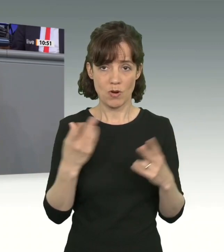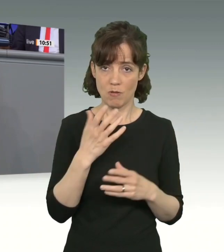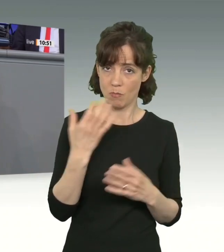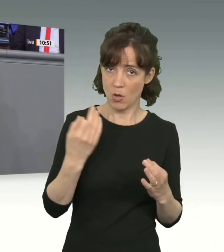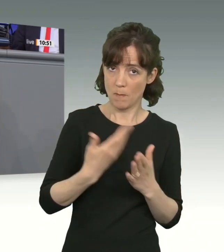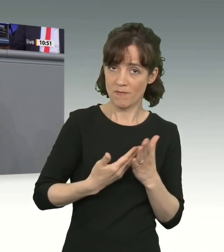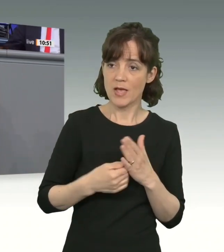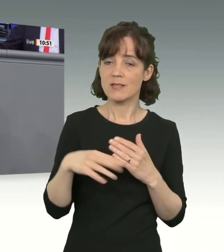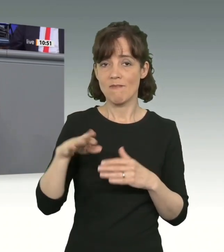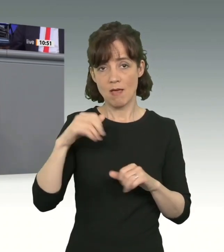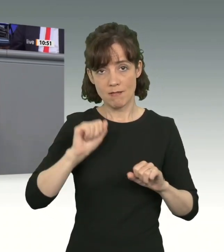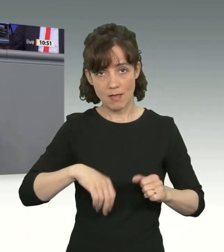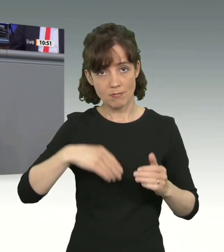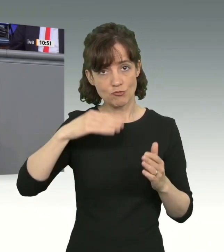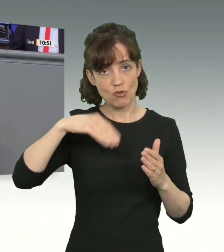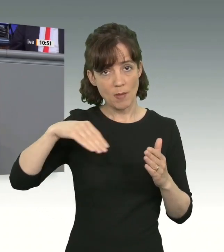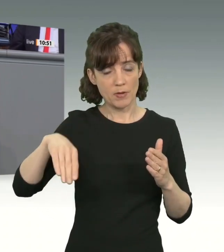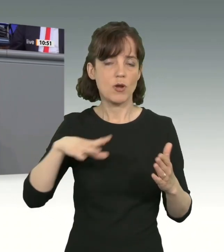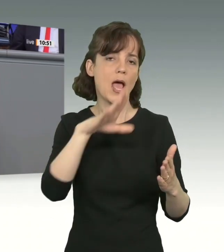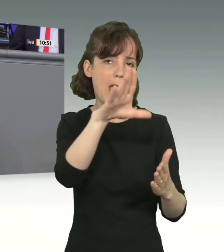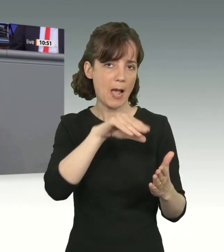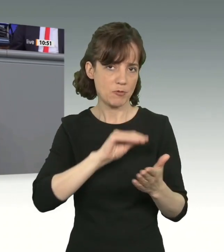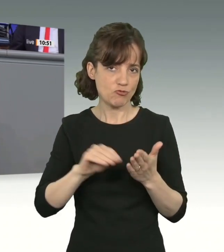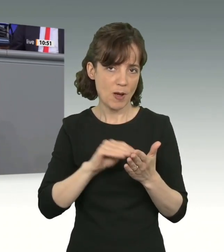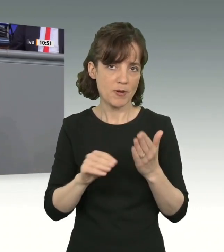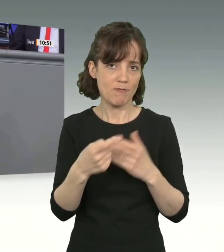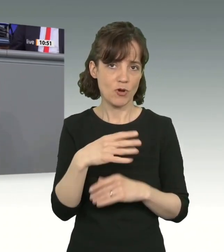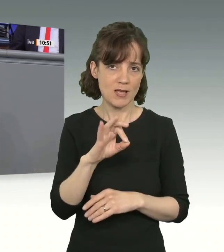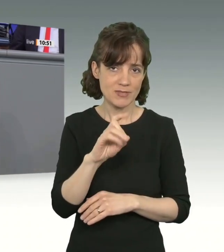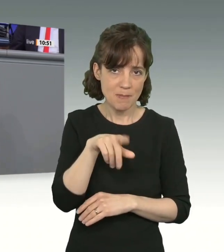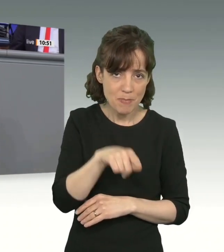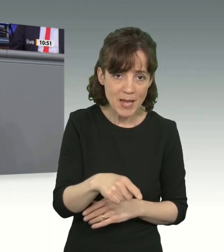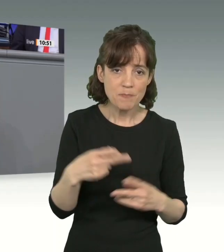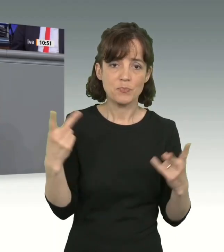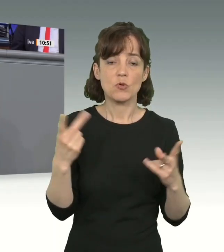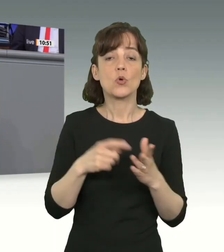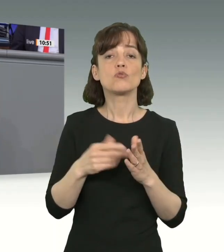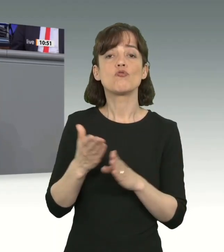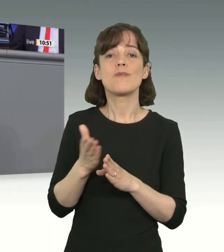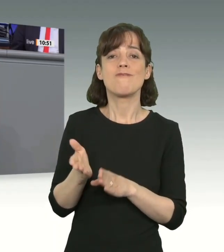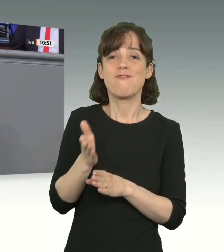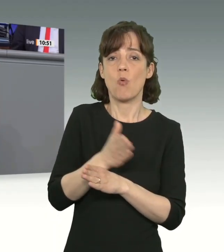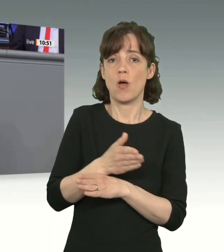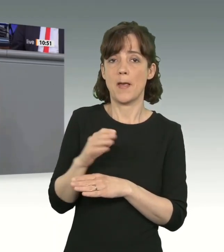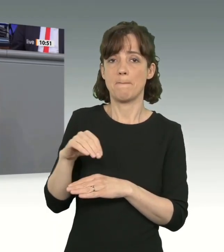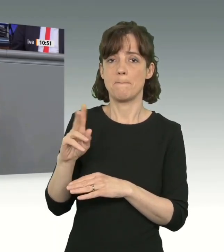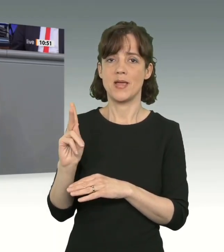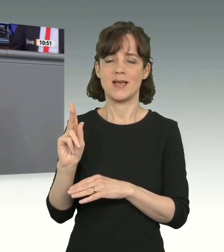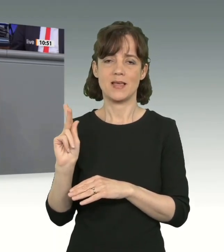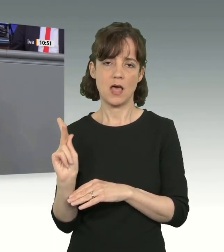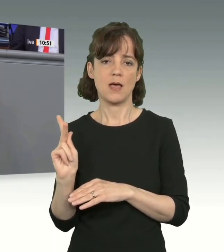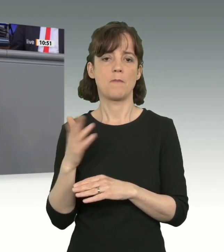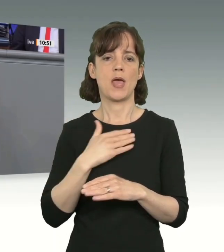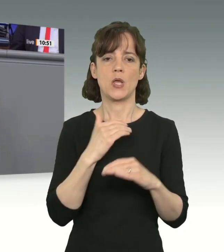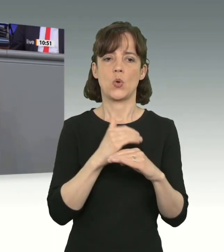beherrscht wird, nämlich genauer die Kunst des Abschreibens von der FDP? Denn bereits vor der MPK haben meine Kollegen Konstantin Kuhle und Stefan Thomae